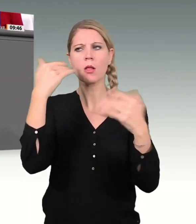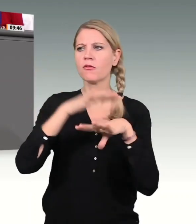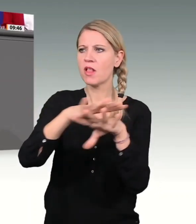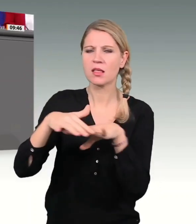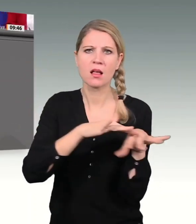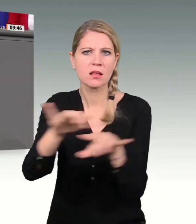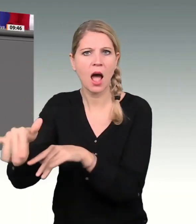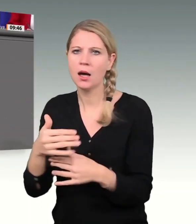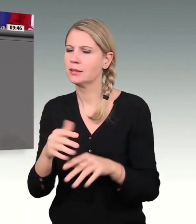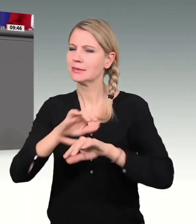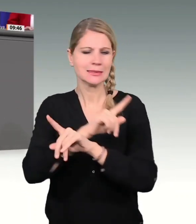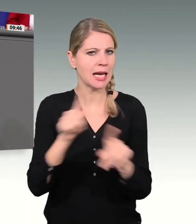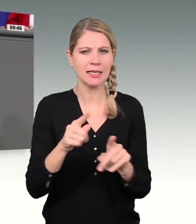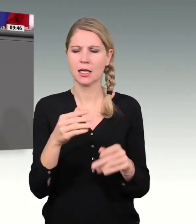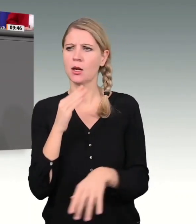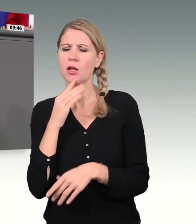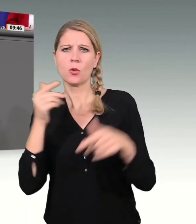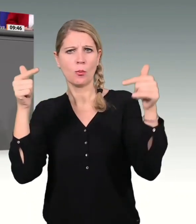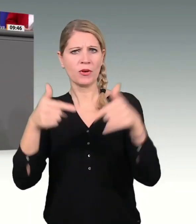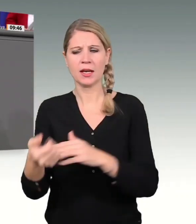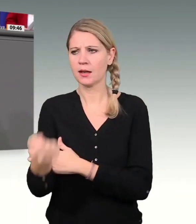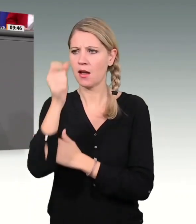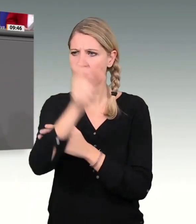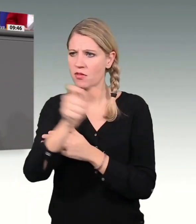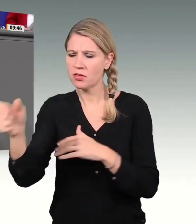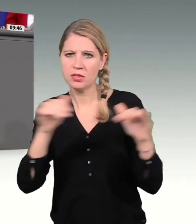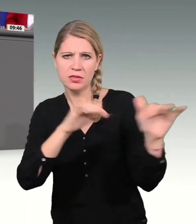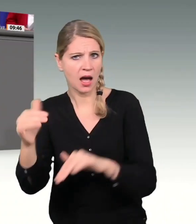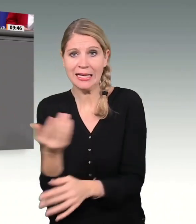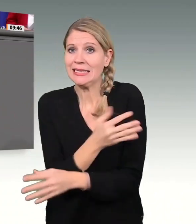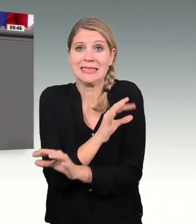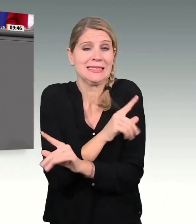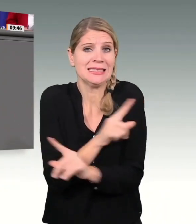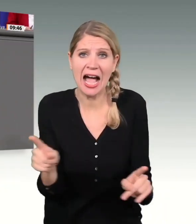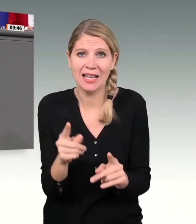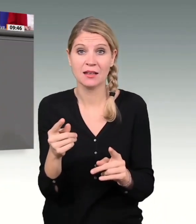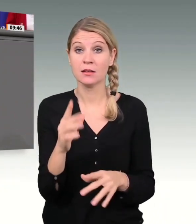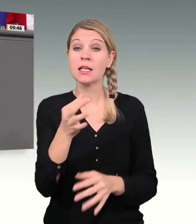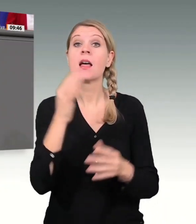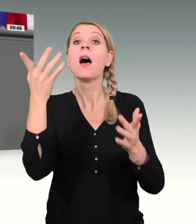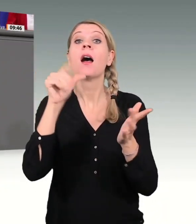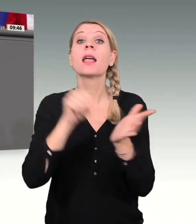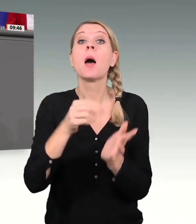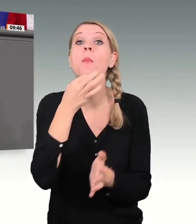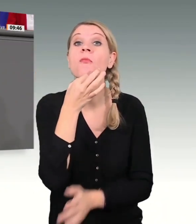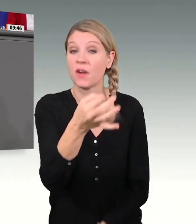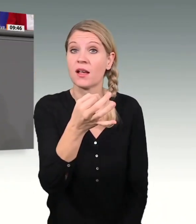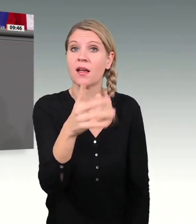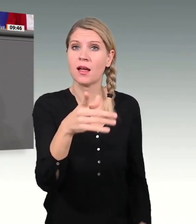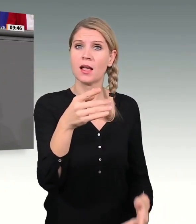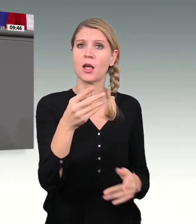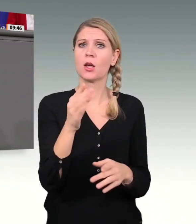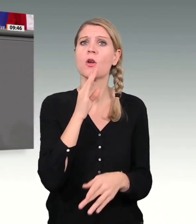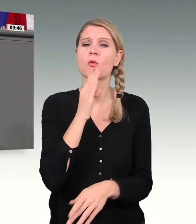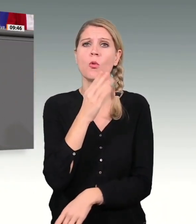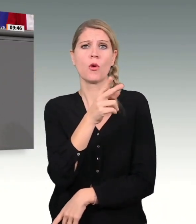ausreichend Pflegekräfte? Nein. Und jetzt kommt der Höhepunkt, haben wir ausreichend Impfstoffe? Auch das nicht. Das ist doch